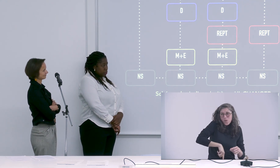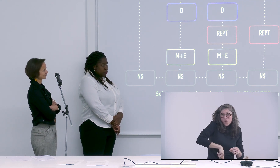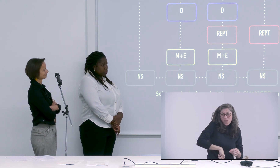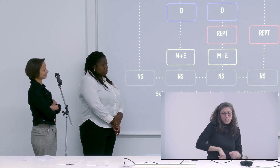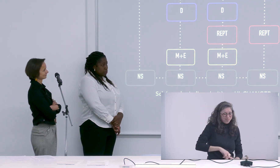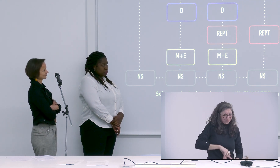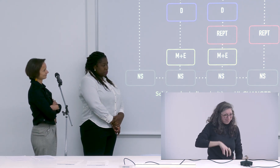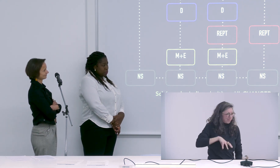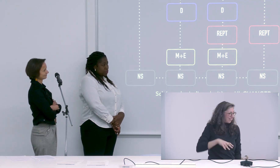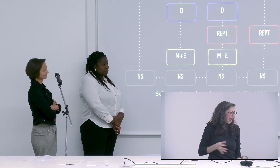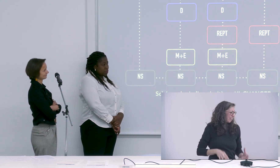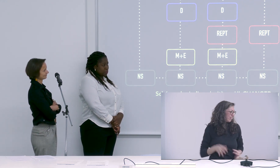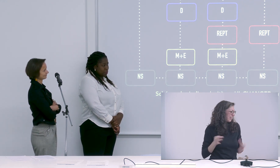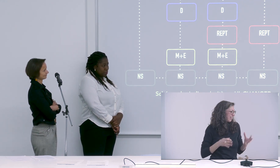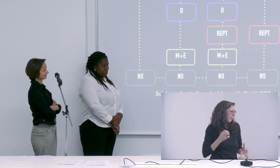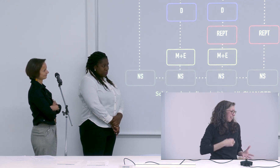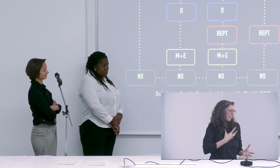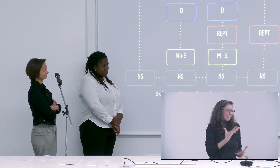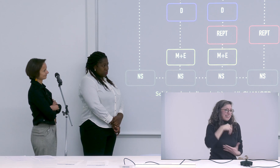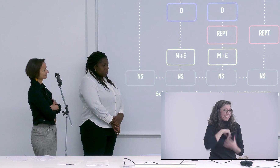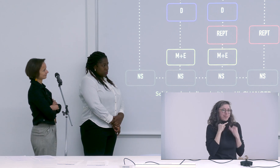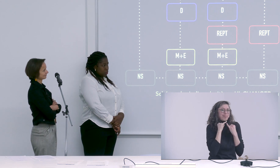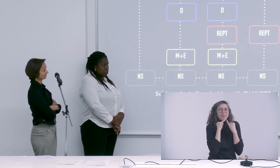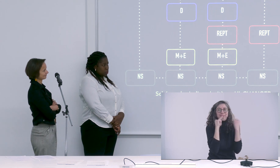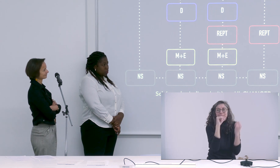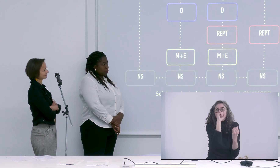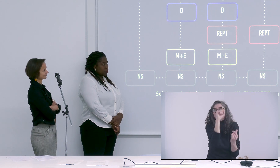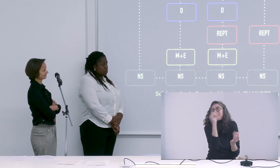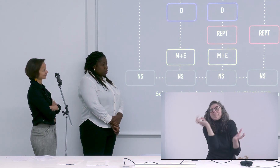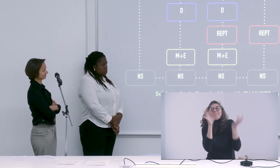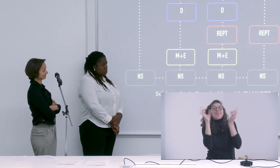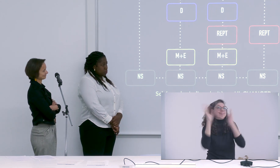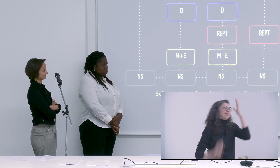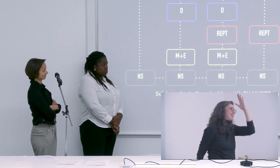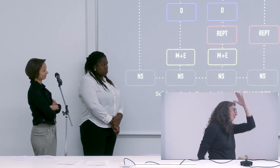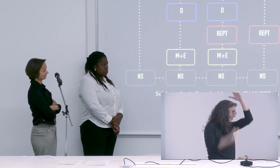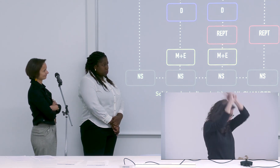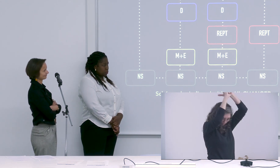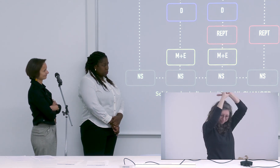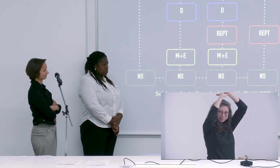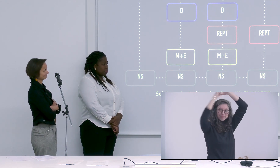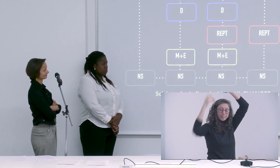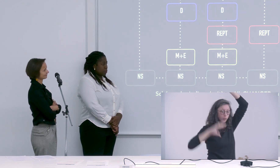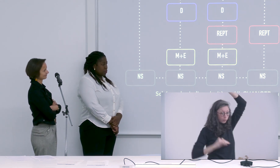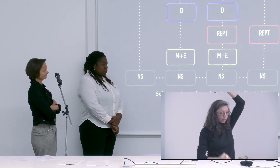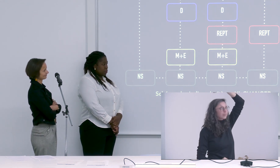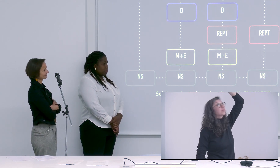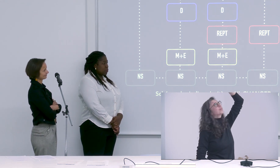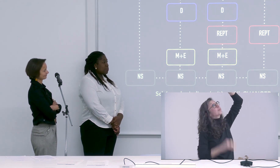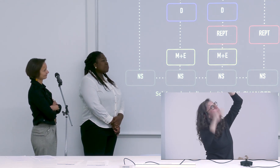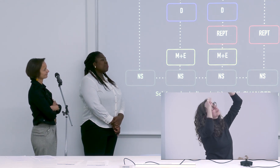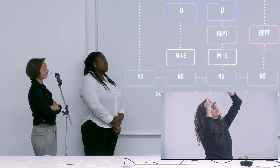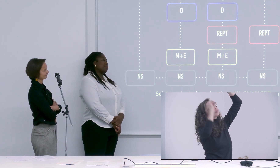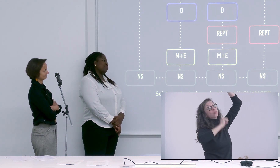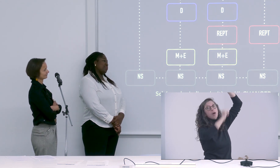donc c'est une idée c'est vraiment une idée de créativité d'essayer de développer la